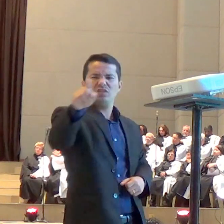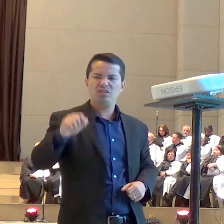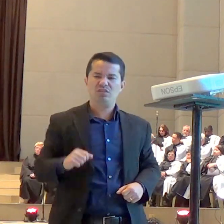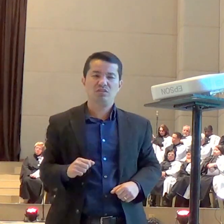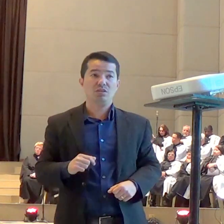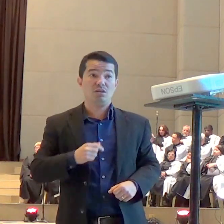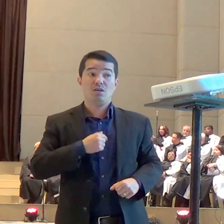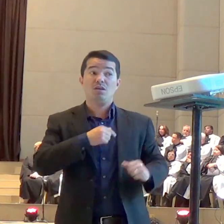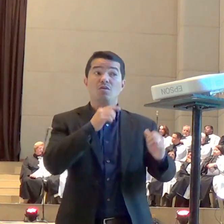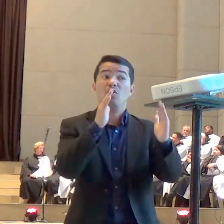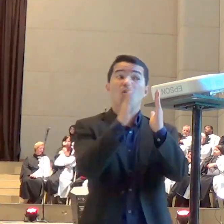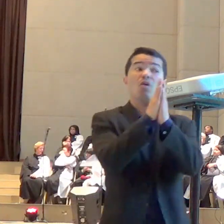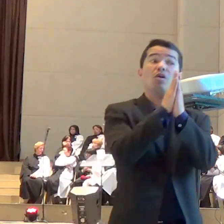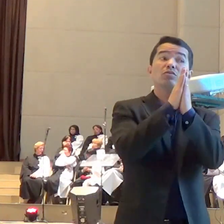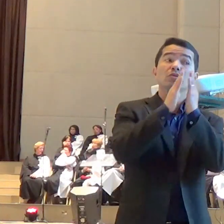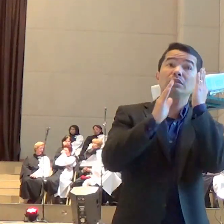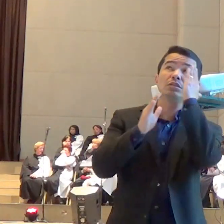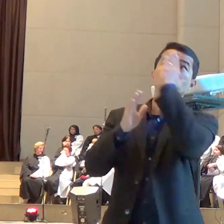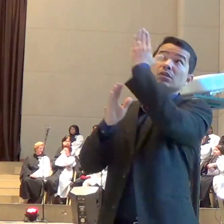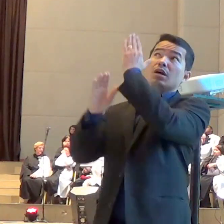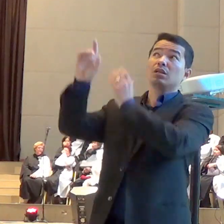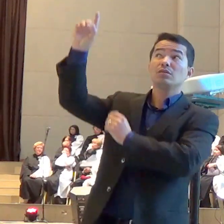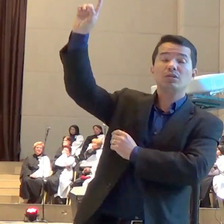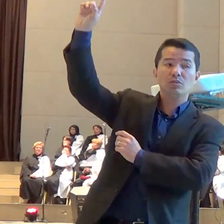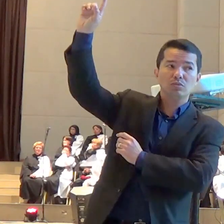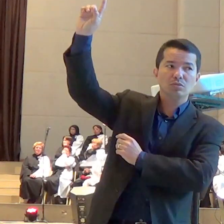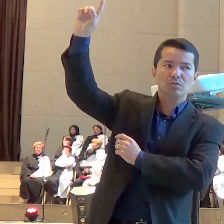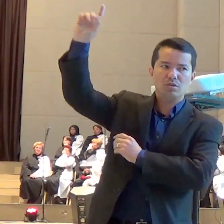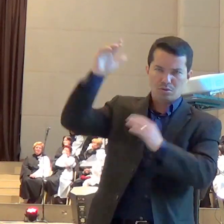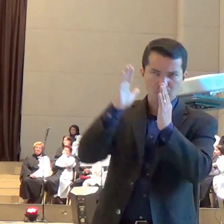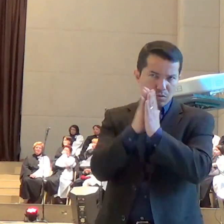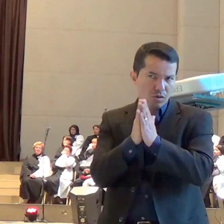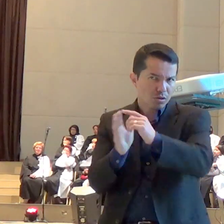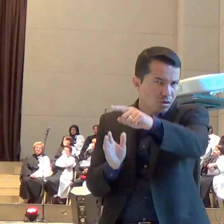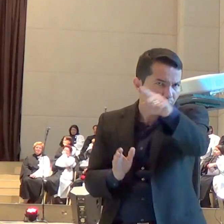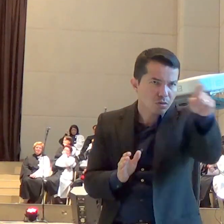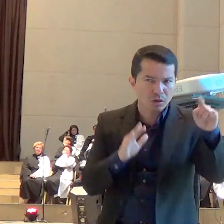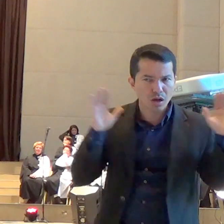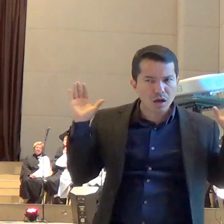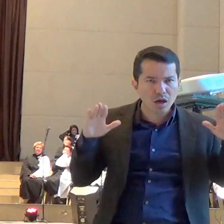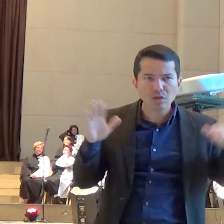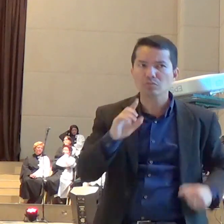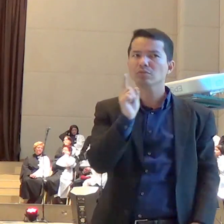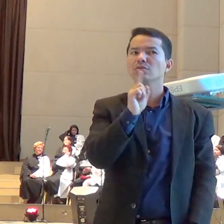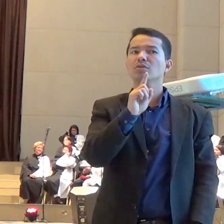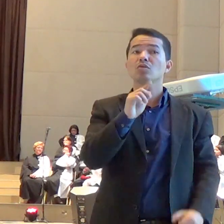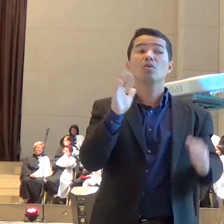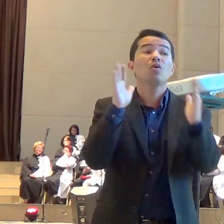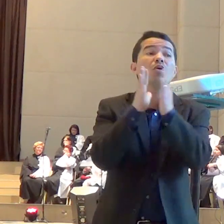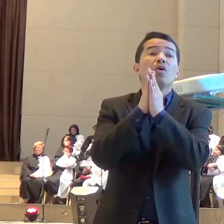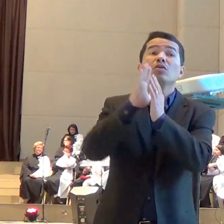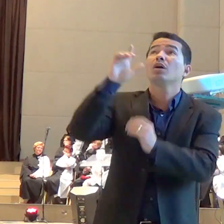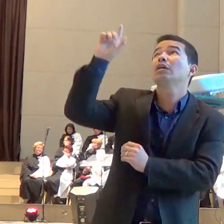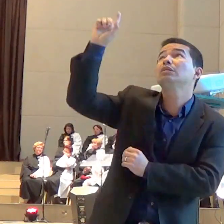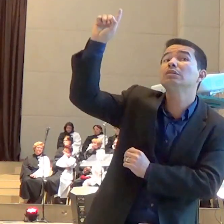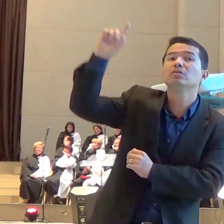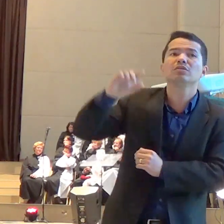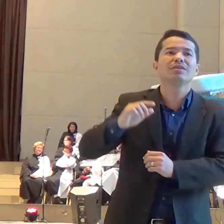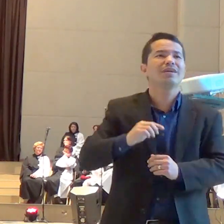anjo mas eu oro a Deus em nome de Jesus e eu digo Senhor manda o teu anjo na minha